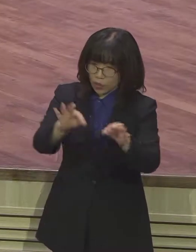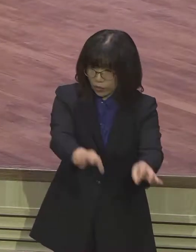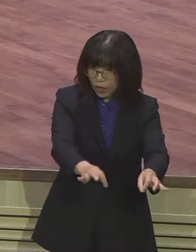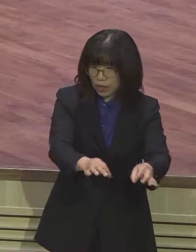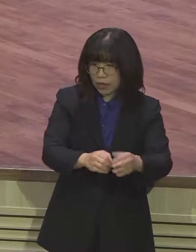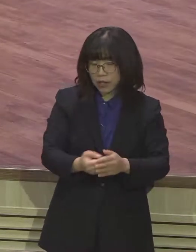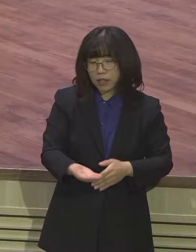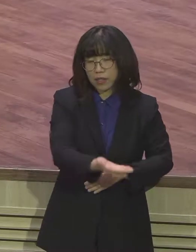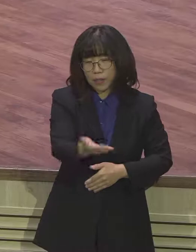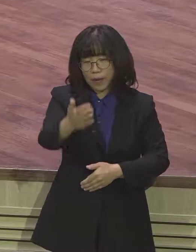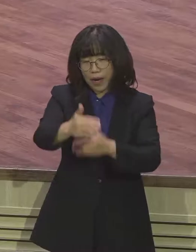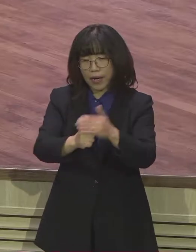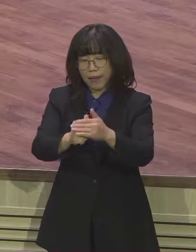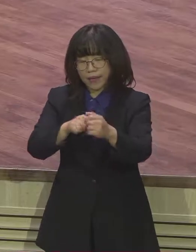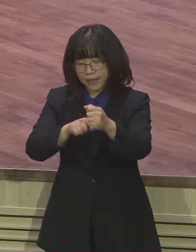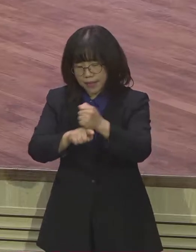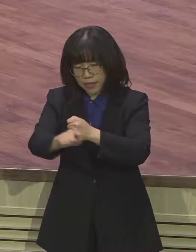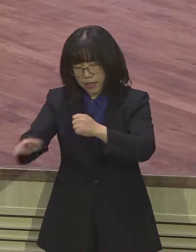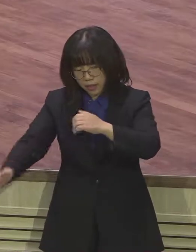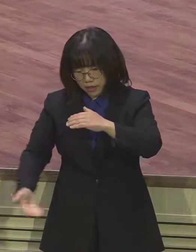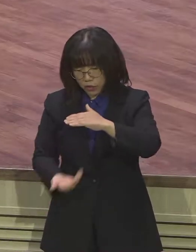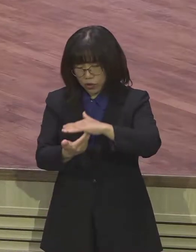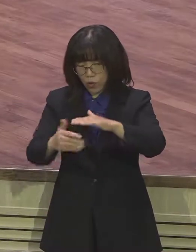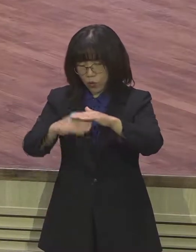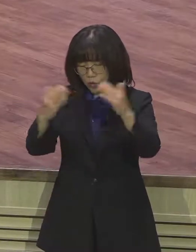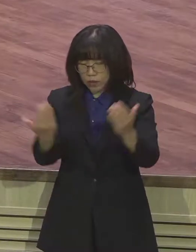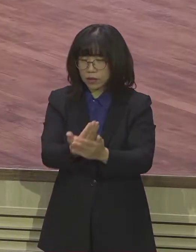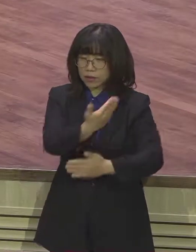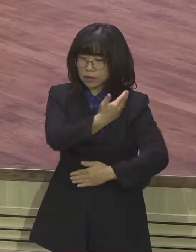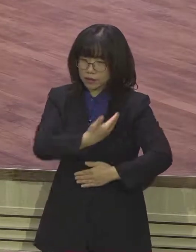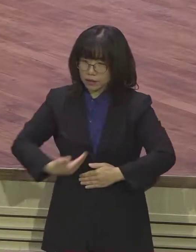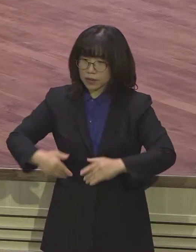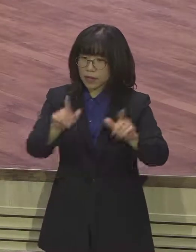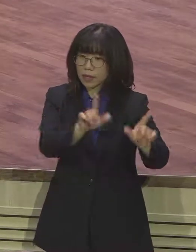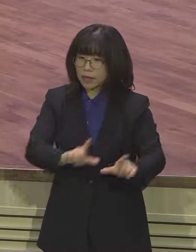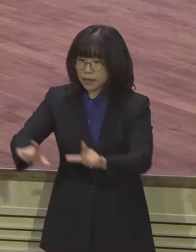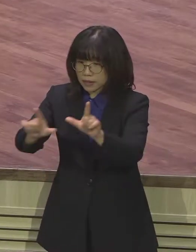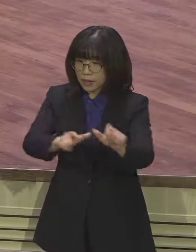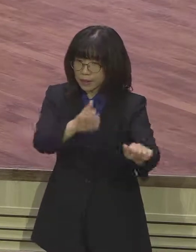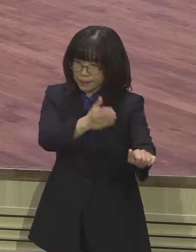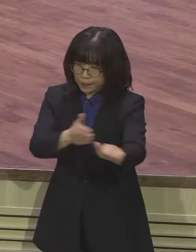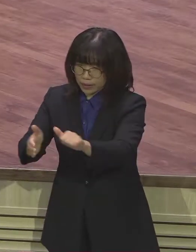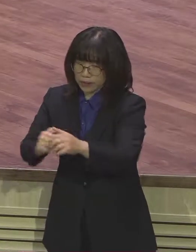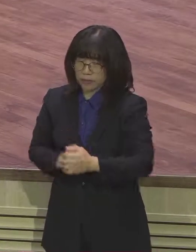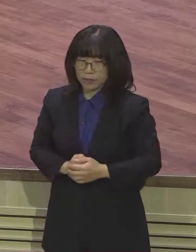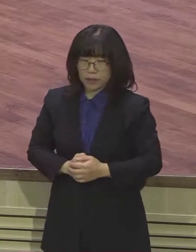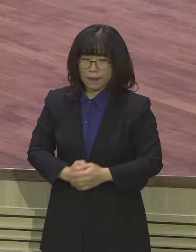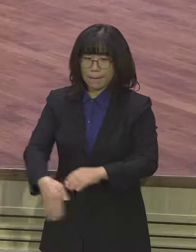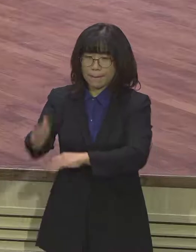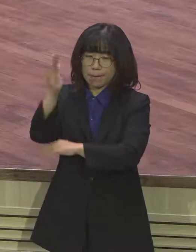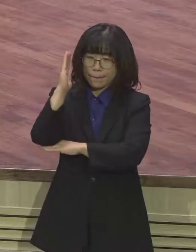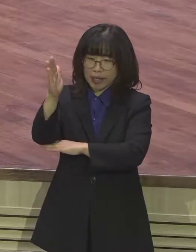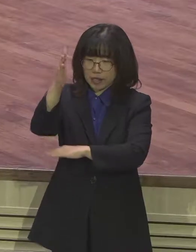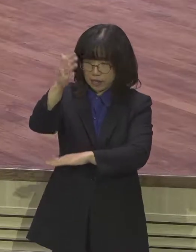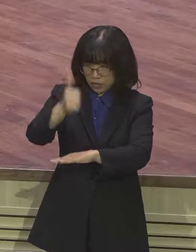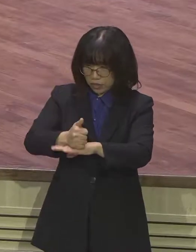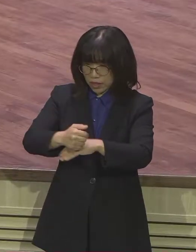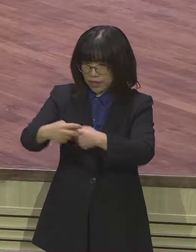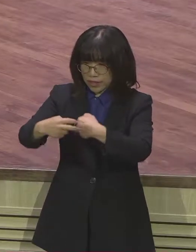이뤄나가는 절대 제자의 삶을 살아가시기를 바랍니다 결론입니다 어느 의사가 걷지 못하는 소녀의 다리를